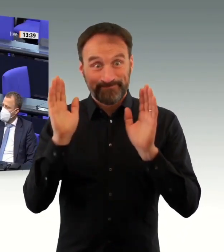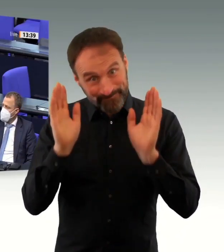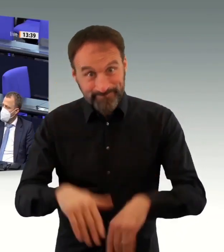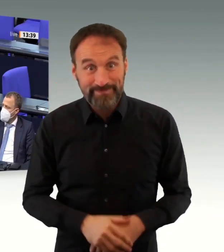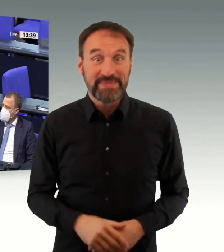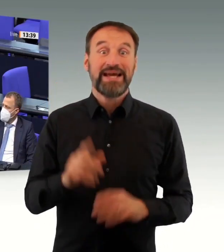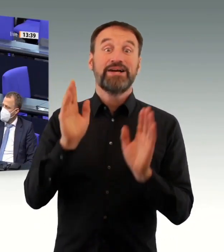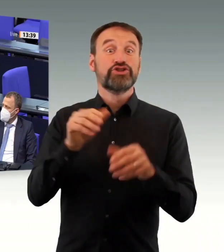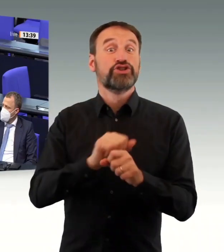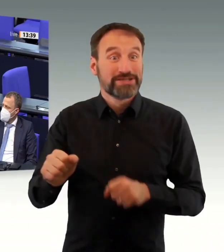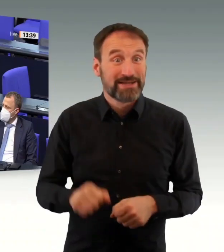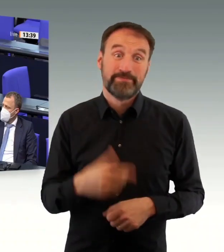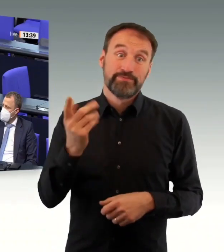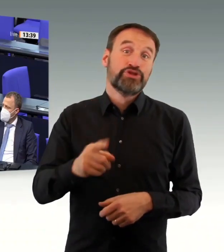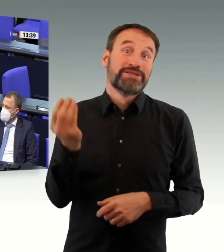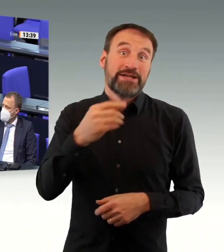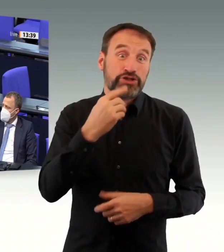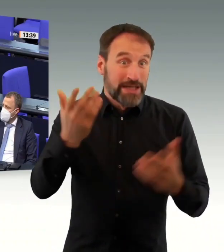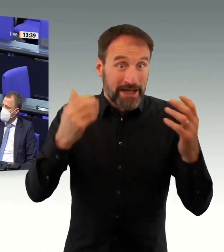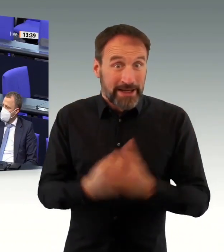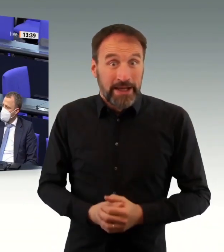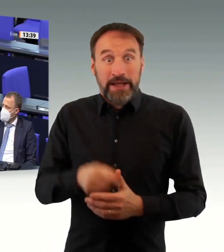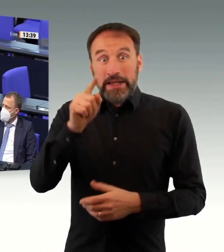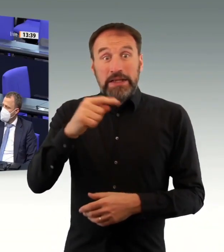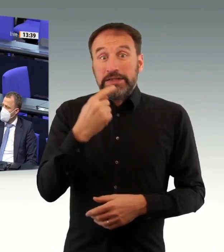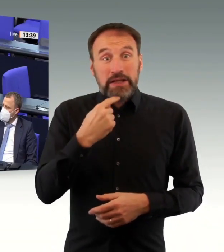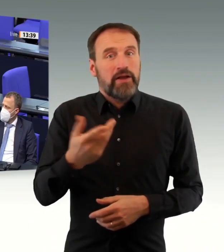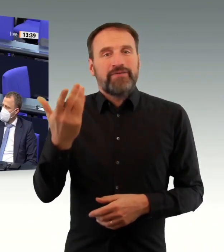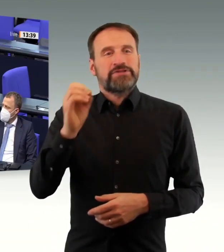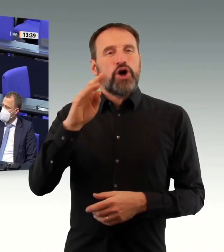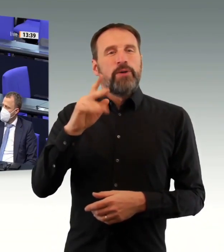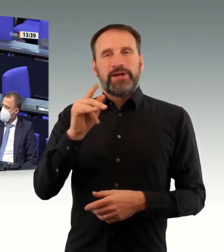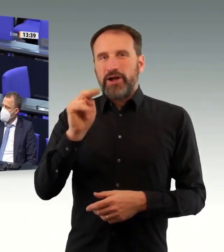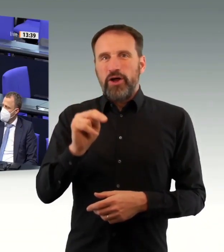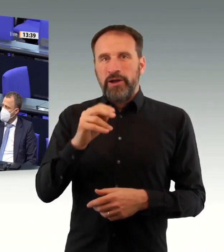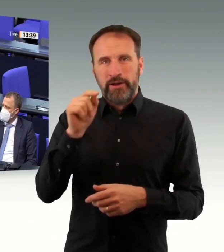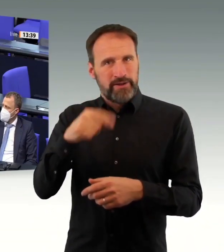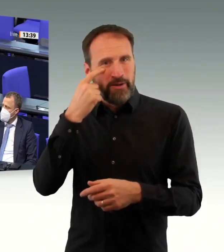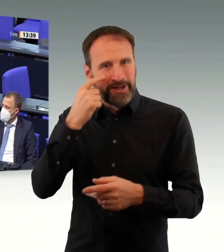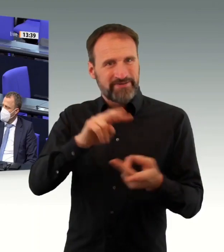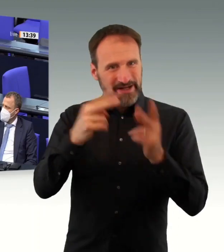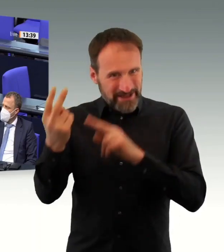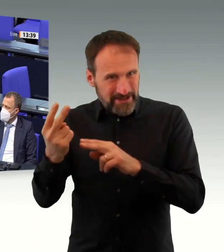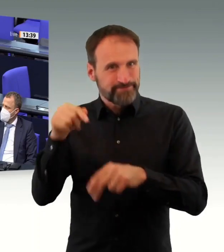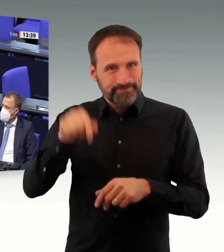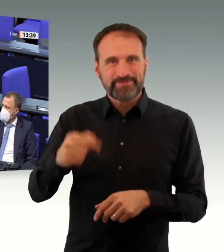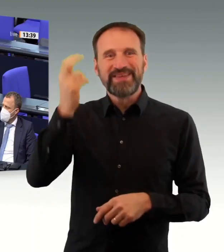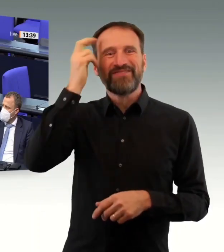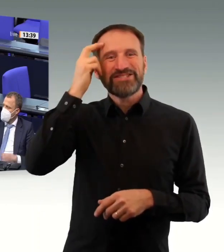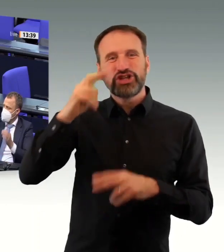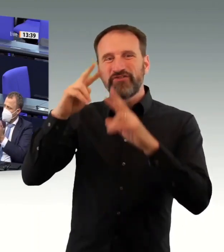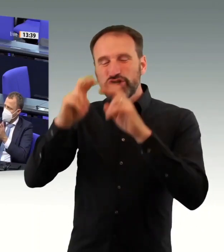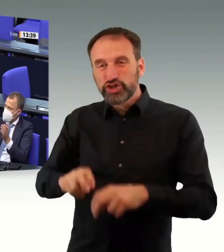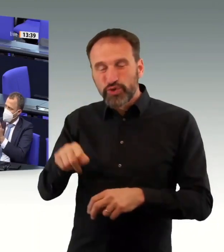Impfung entstehen, viel schlimmer sein als das, was Corona verursacht. Genau das Gleiche machen Sie jetzt auf dem Rücken der Kinder, indem Sie sagen,